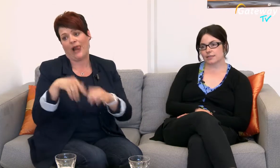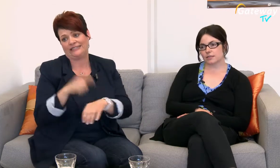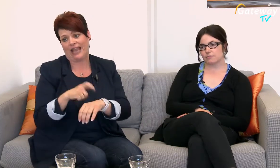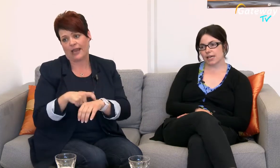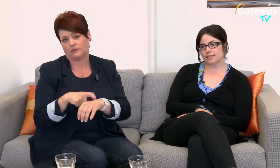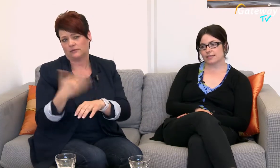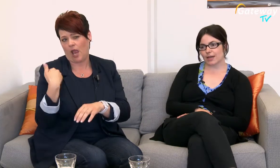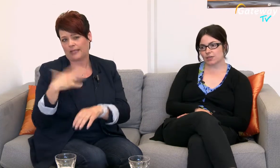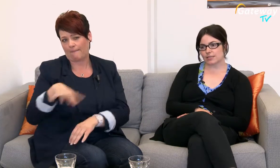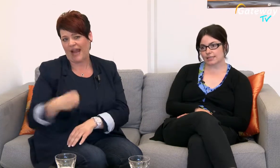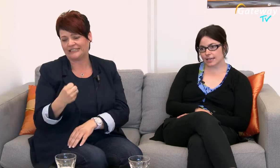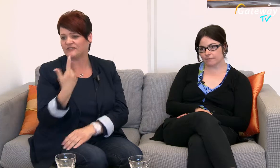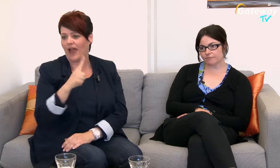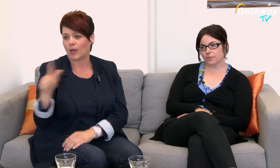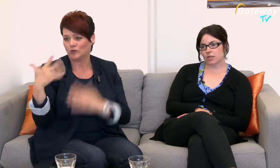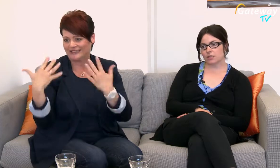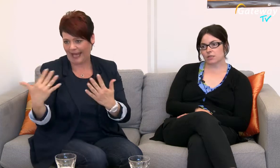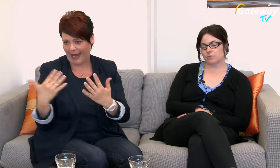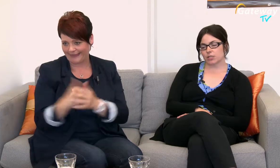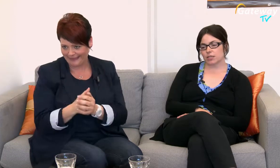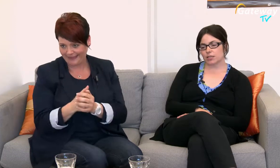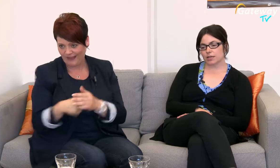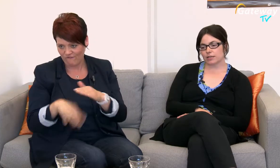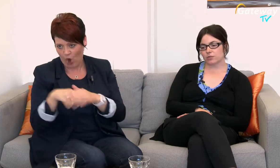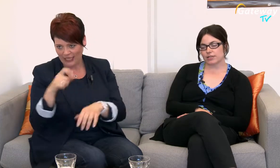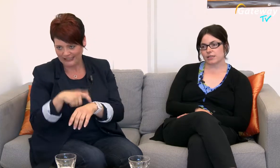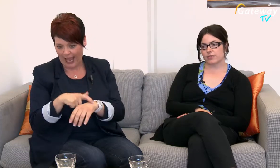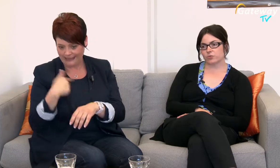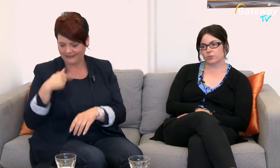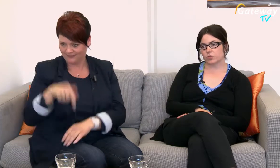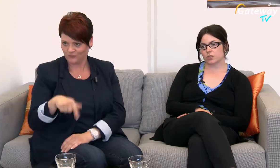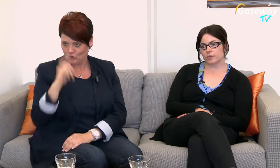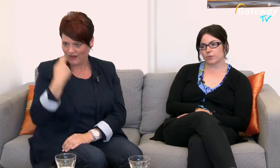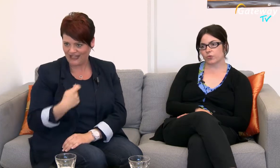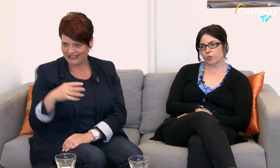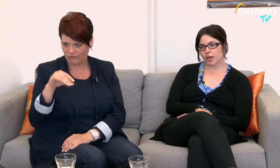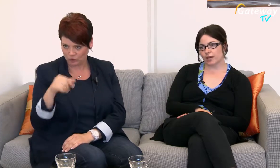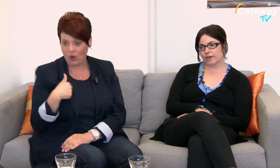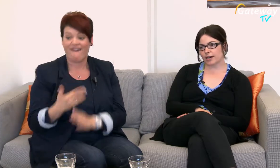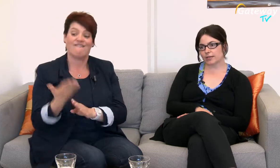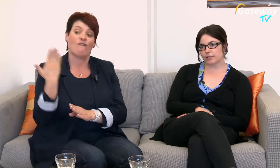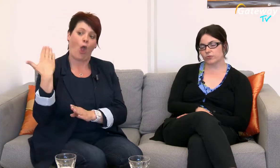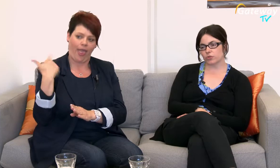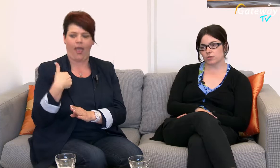März 2010 bin ich ja hier an der Universität Würzburg Vorher war ich von